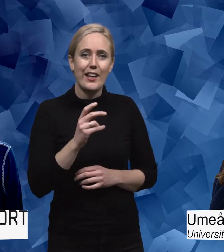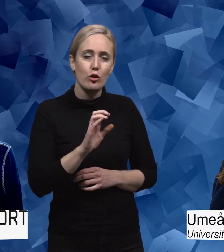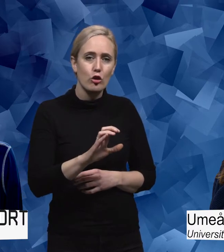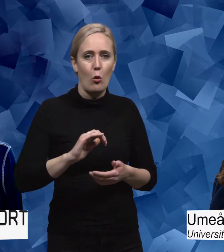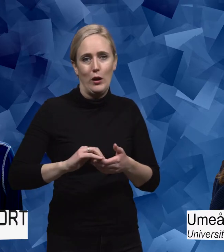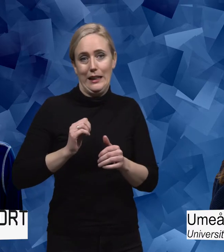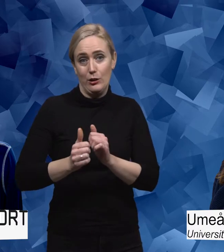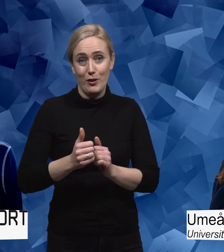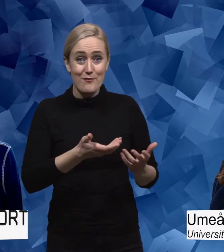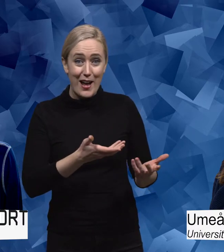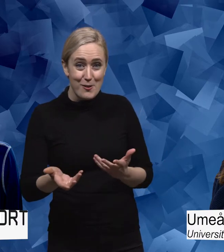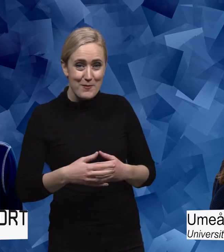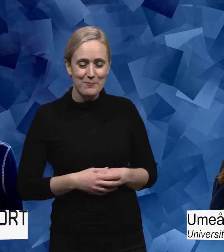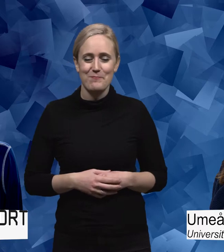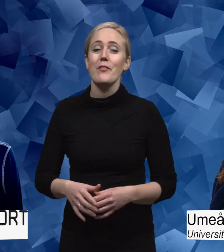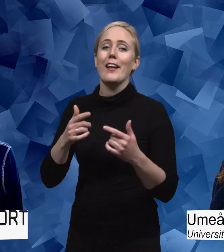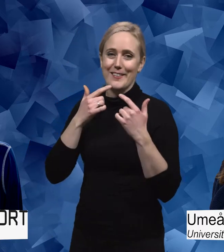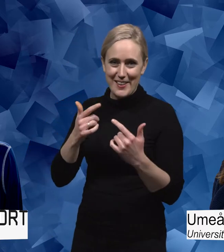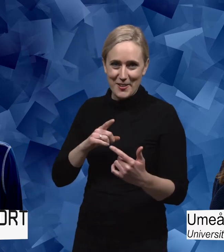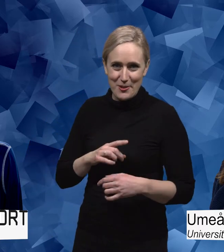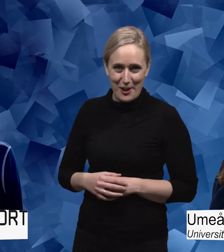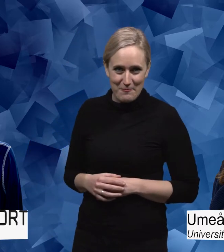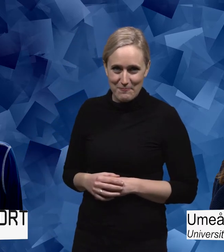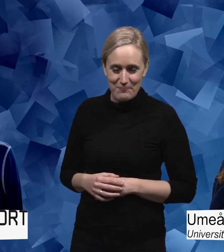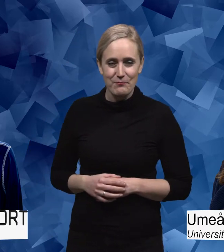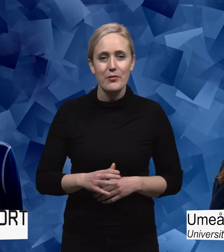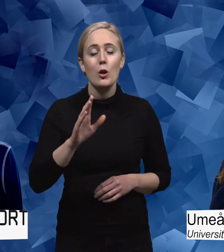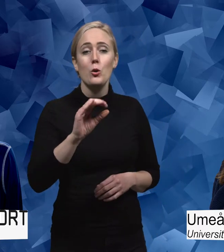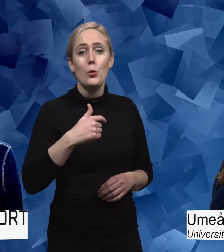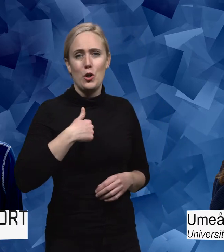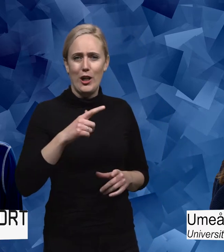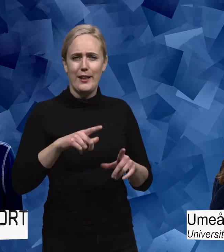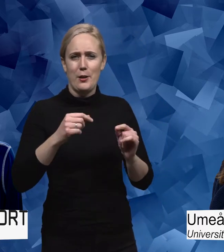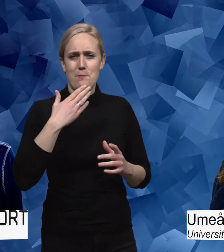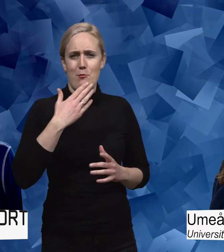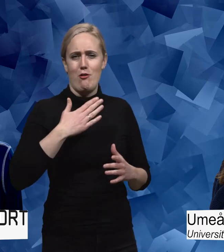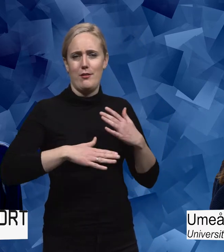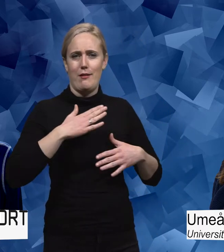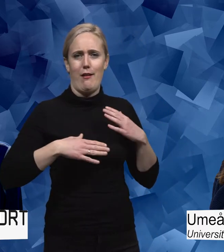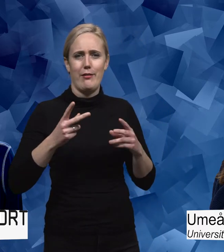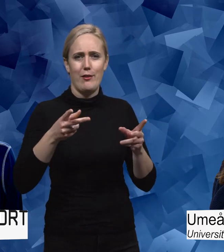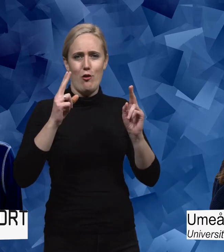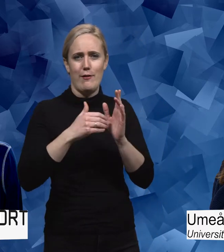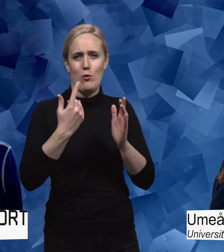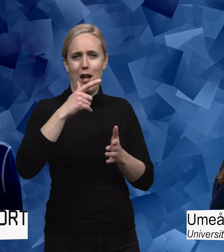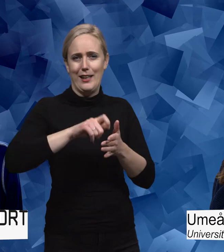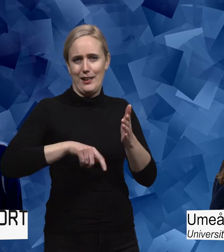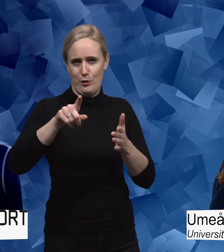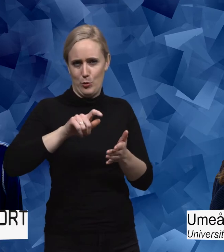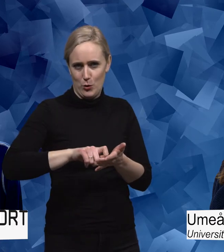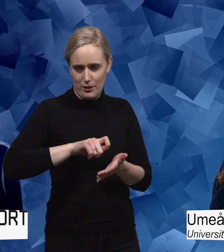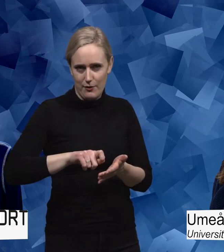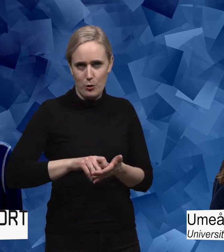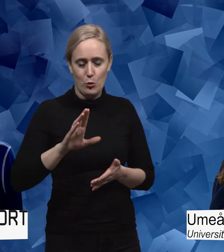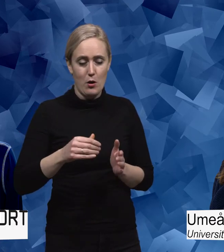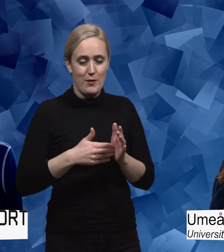och idrott. Välkommen! Tack så mycket! Jag hittade ett intressant citat i en artikel du hade skrivit och du skrev